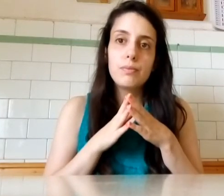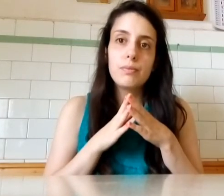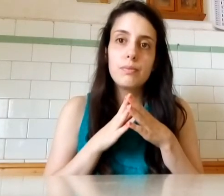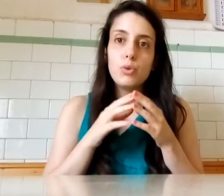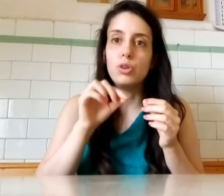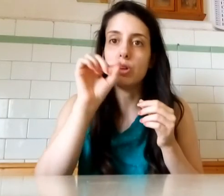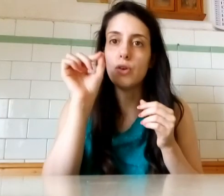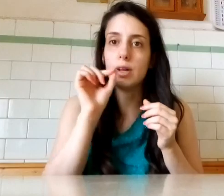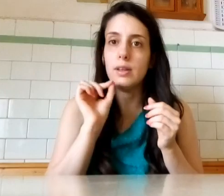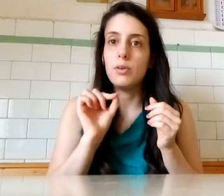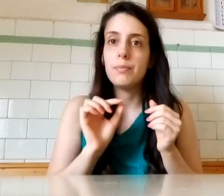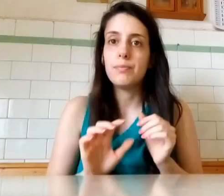Punti interrogativo